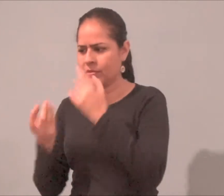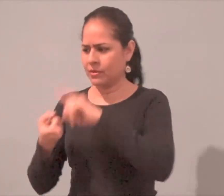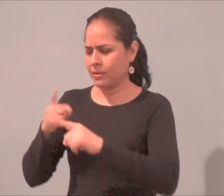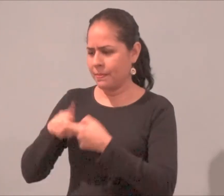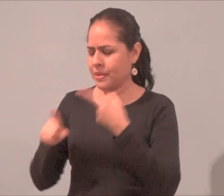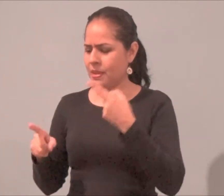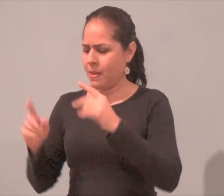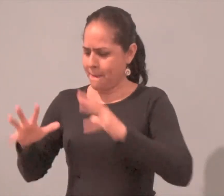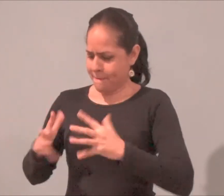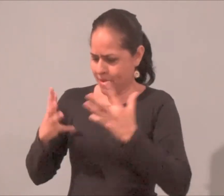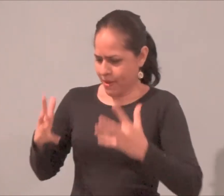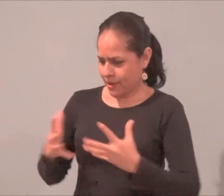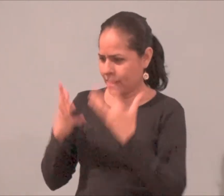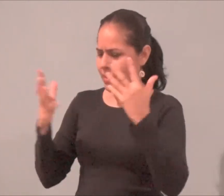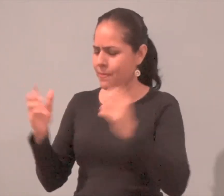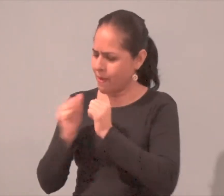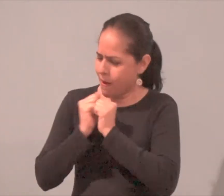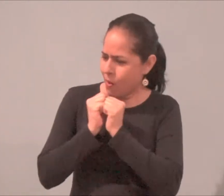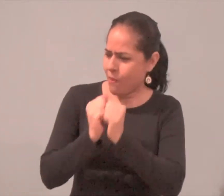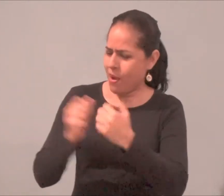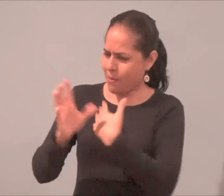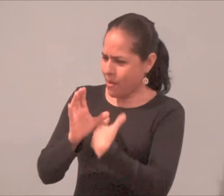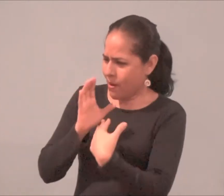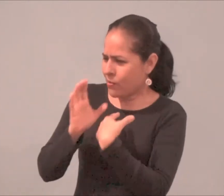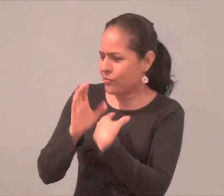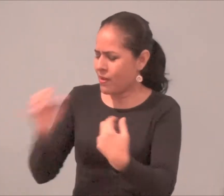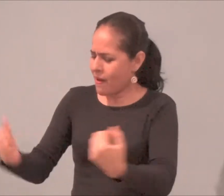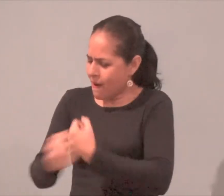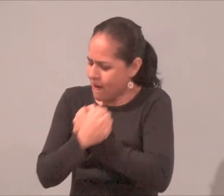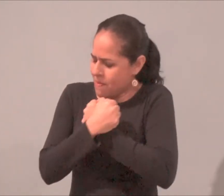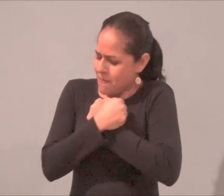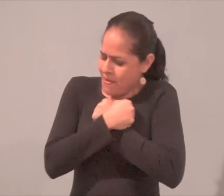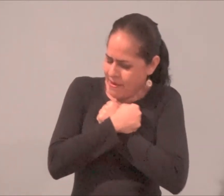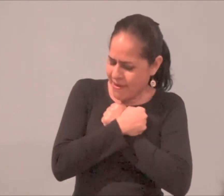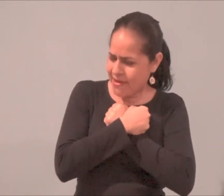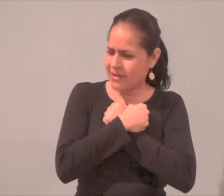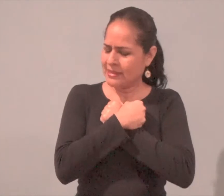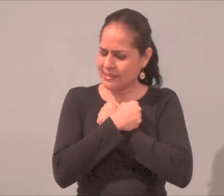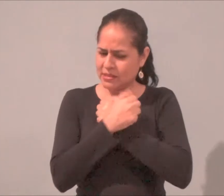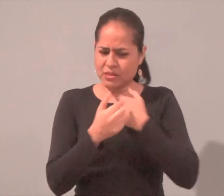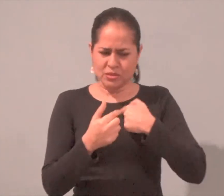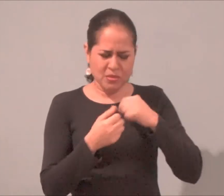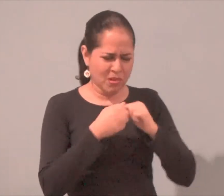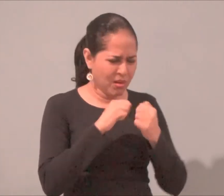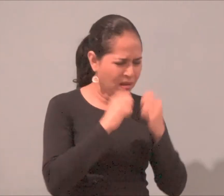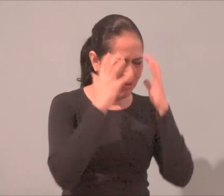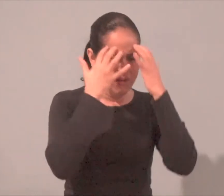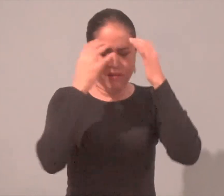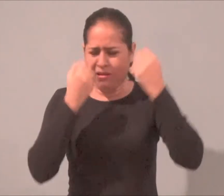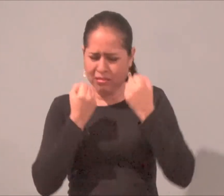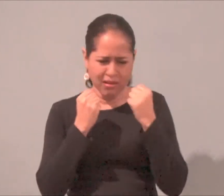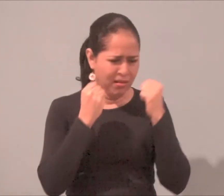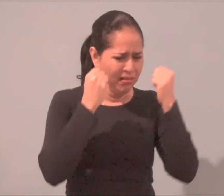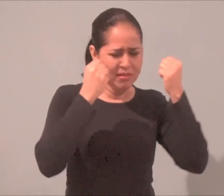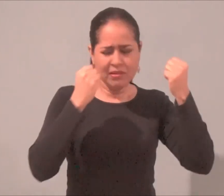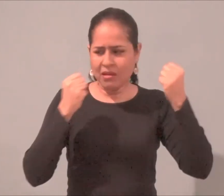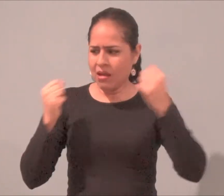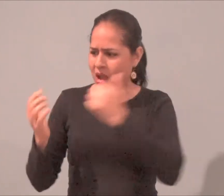acompañan, me aconsejan y me aman Sobre todo en los momentos difíciles Con una